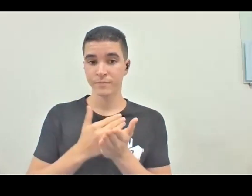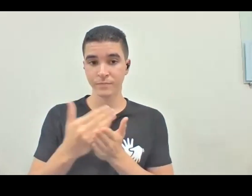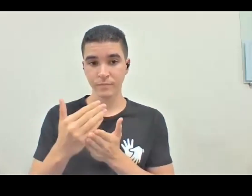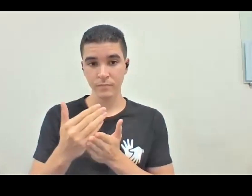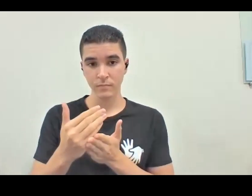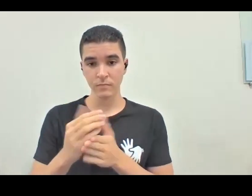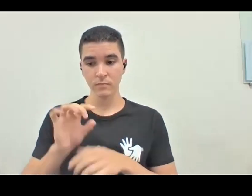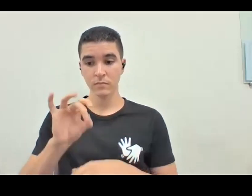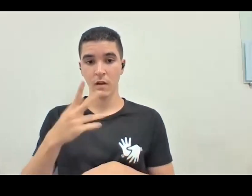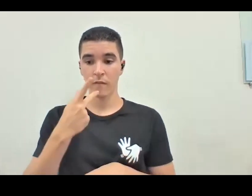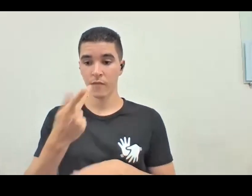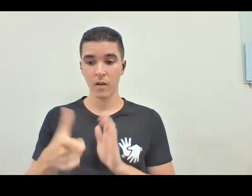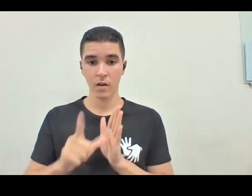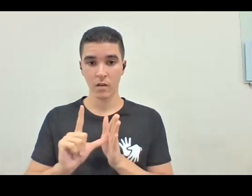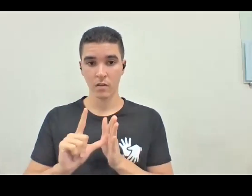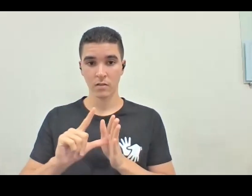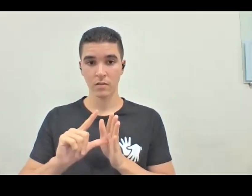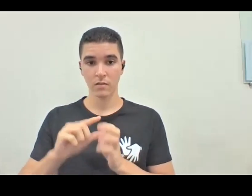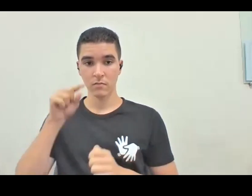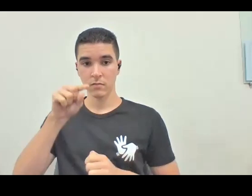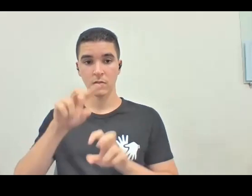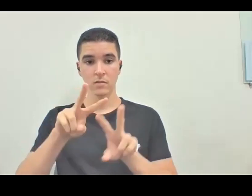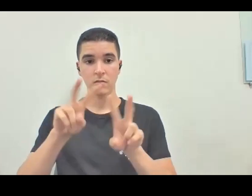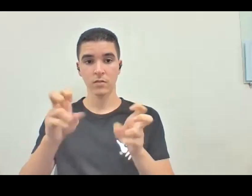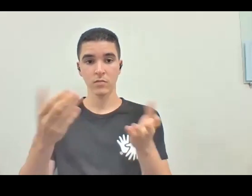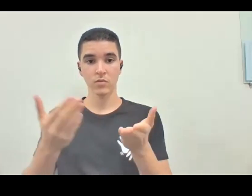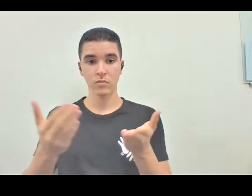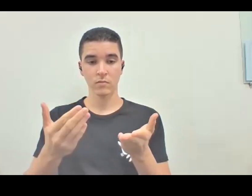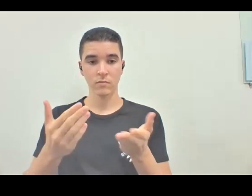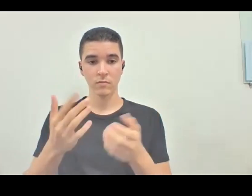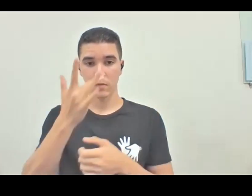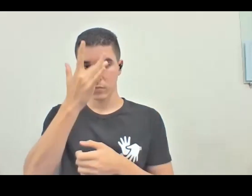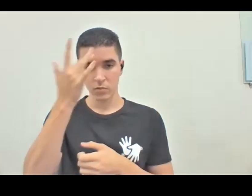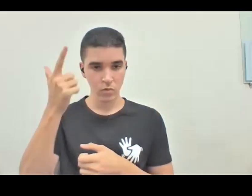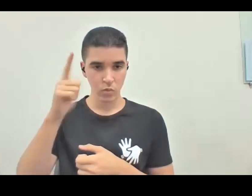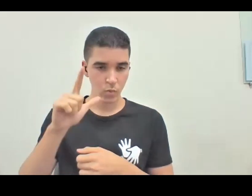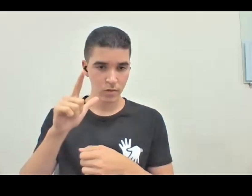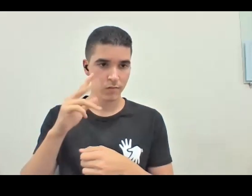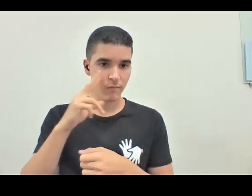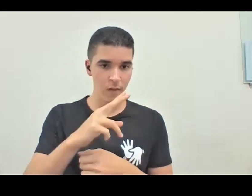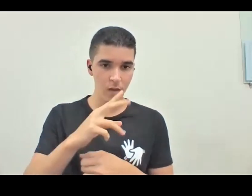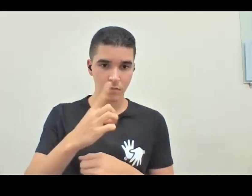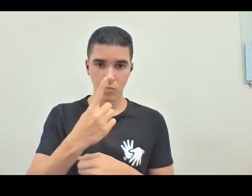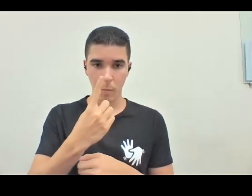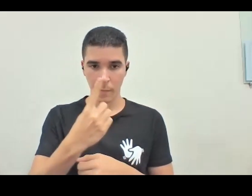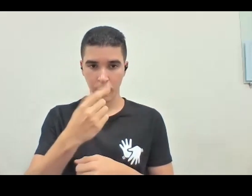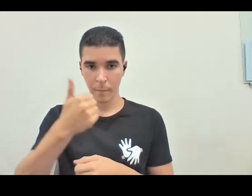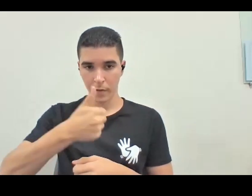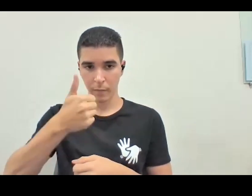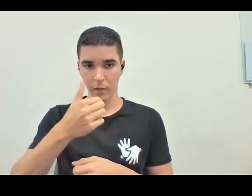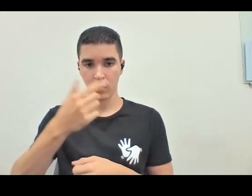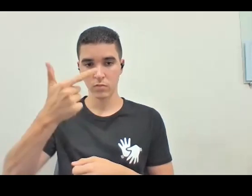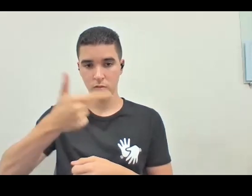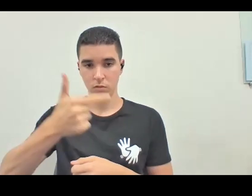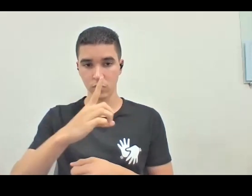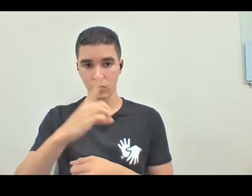dizendo antes, né, esse é o tema de hoje, pra quem não conseguiu seguir a gente no primeiro dia, no segundo dia, é, essa proposta da Maria, do